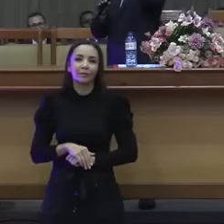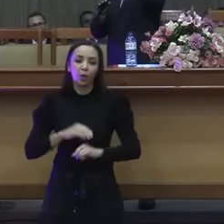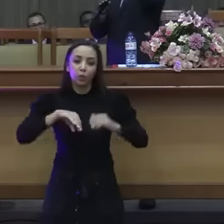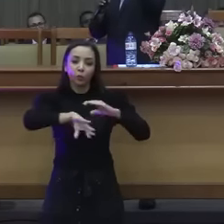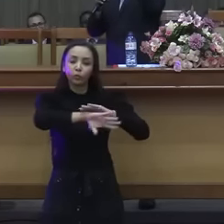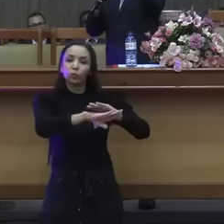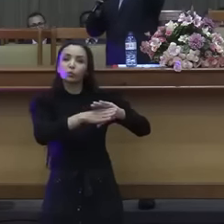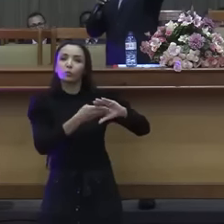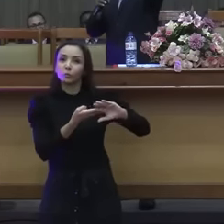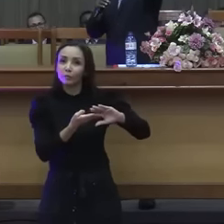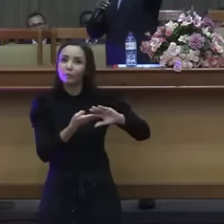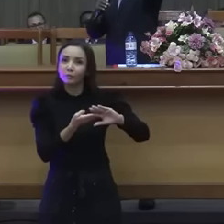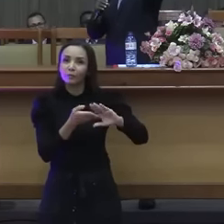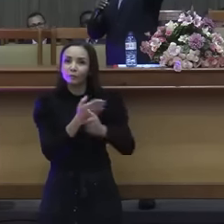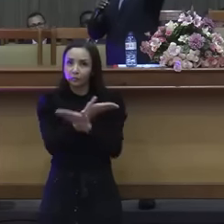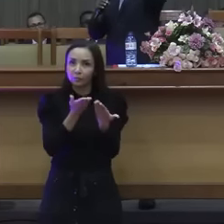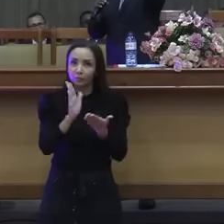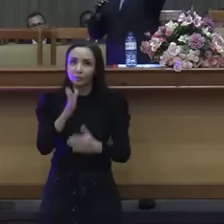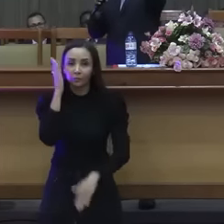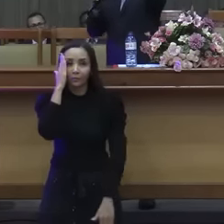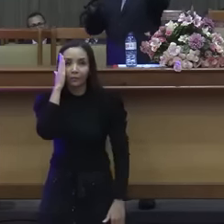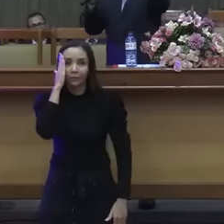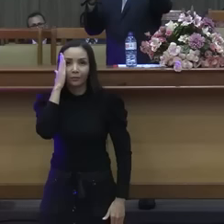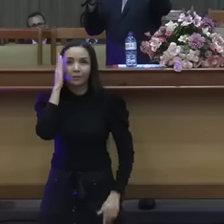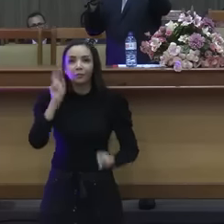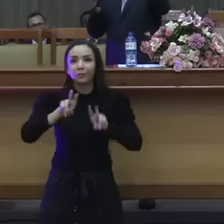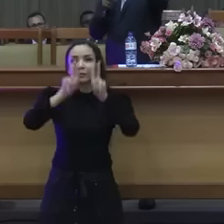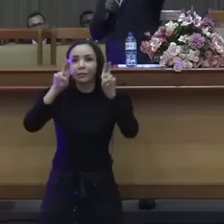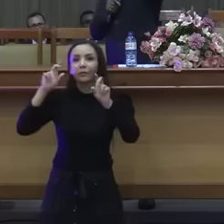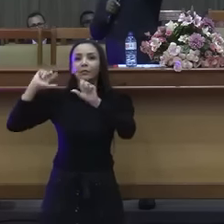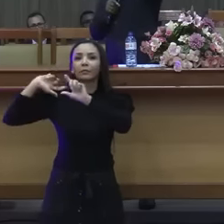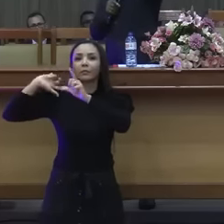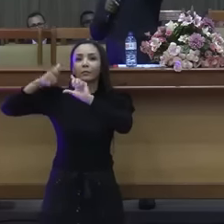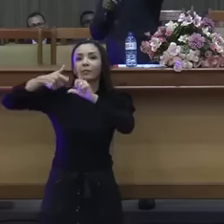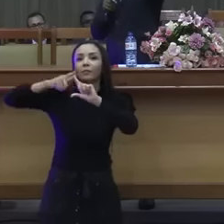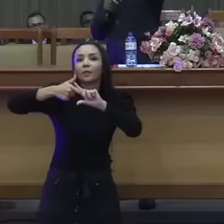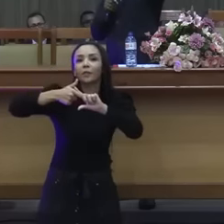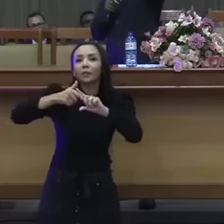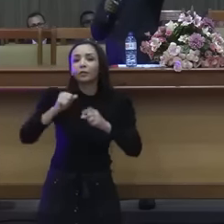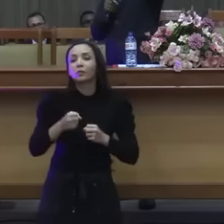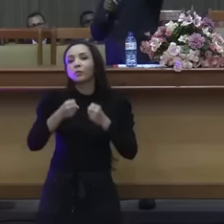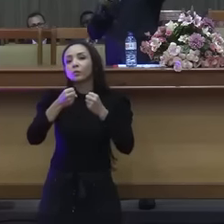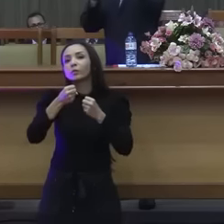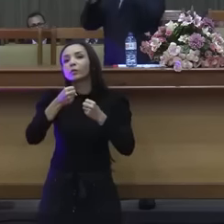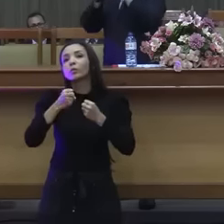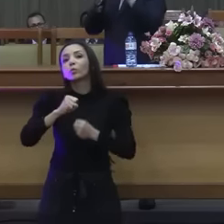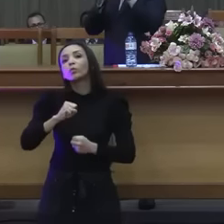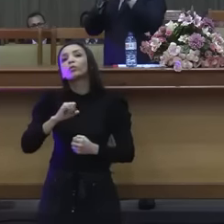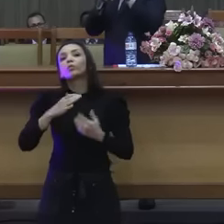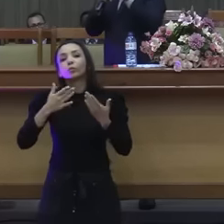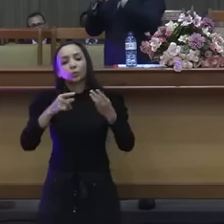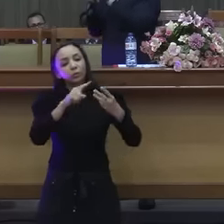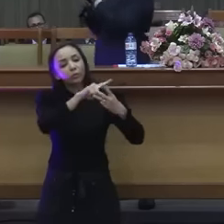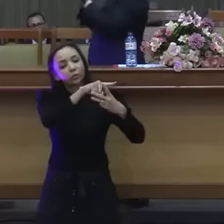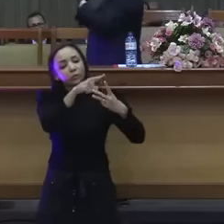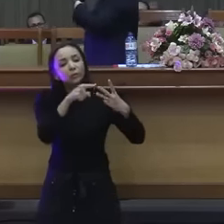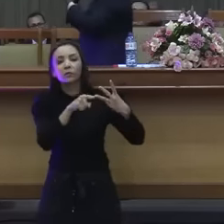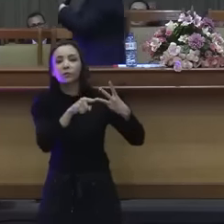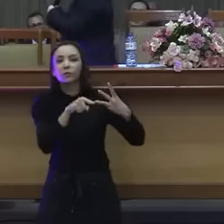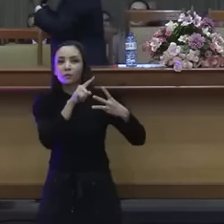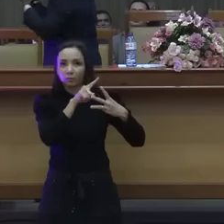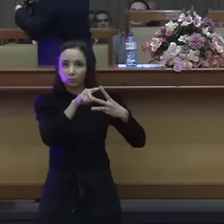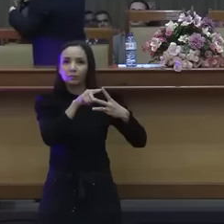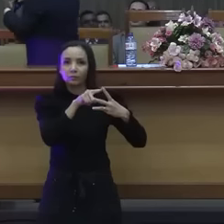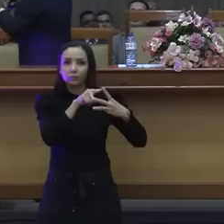o é tradição? Quais são os três tipos de tradição? Se fosse ter uma prova aqui. Quais são os três tipos de tradições que eu falei? A judaica,